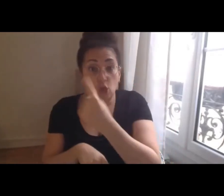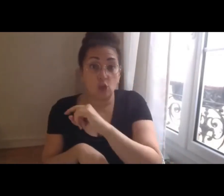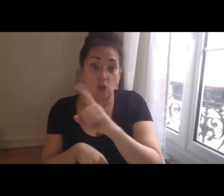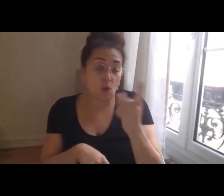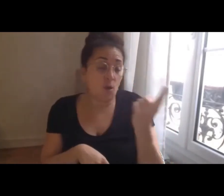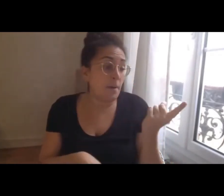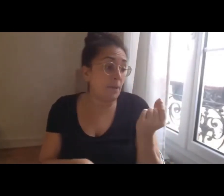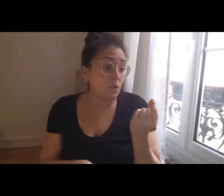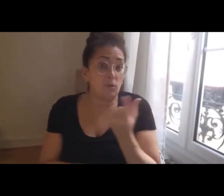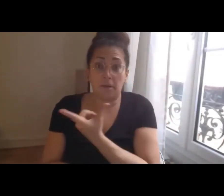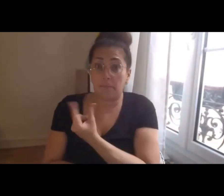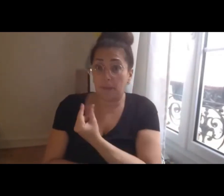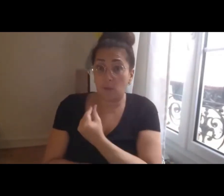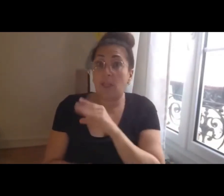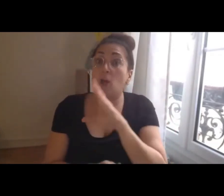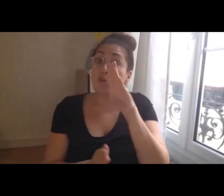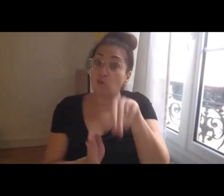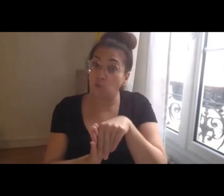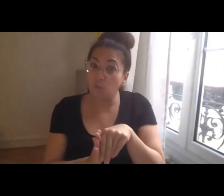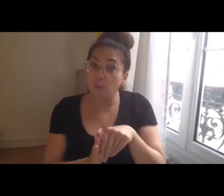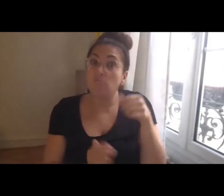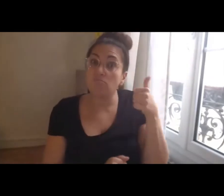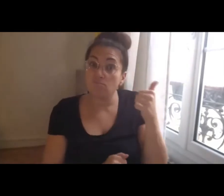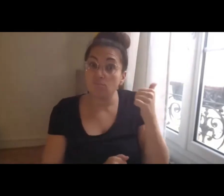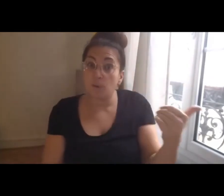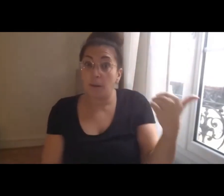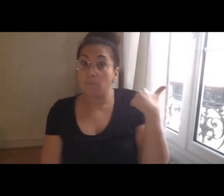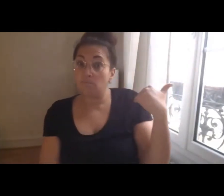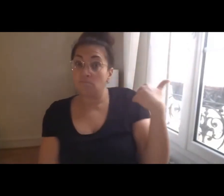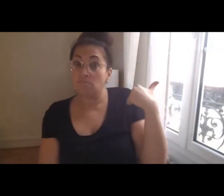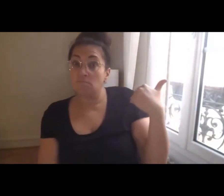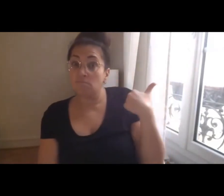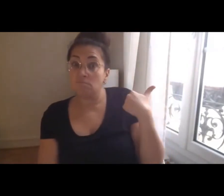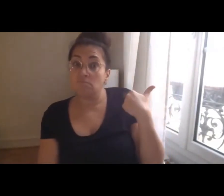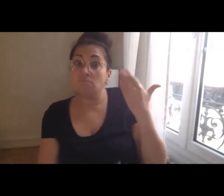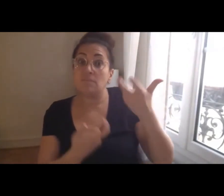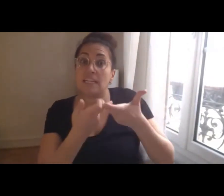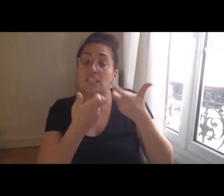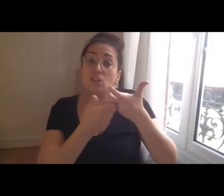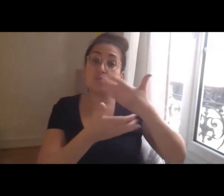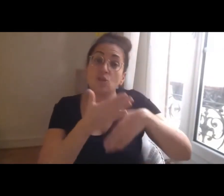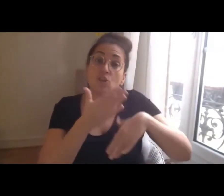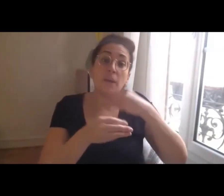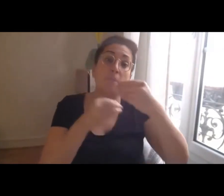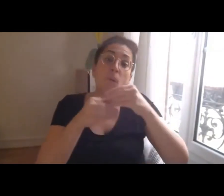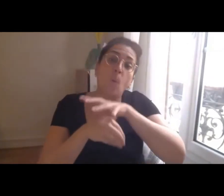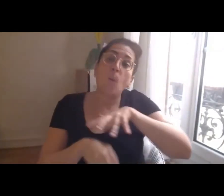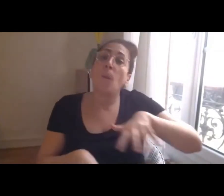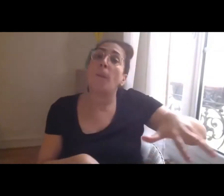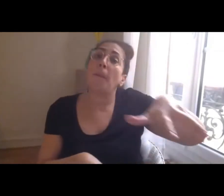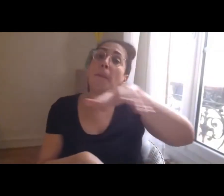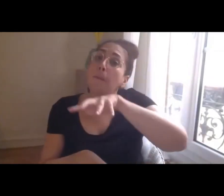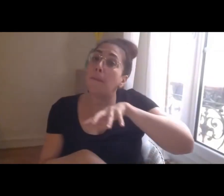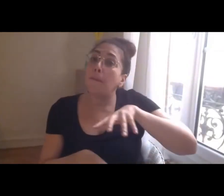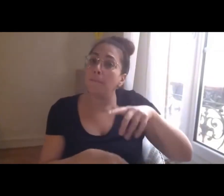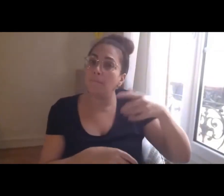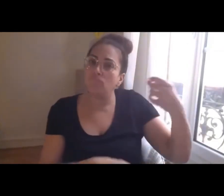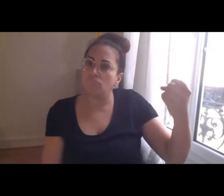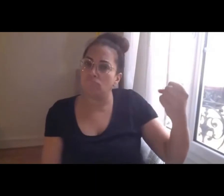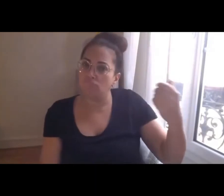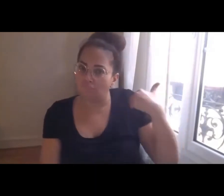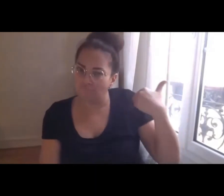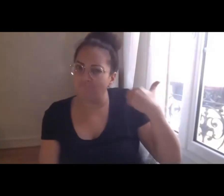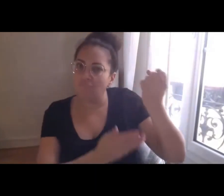signalent aussi comment le monde bouge autour de nous, on est en veille et on continue à soutenir aussi